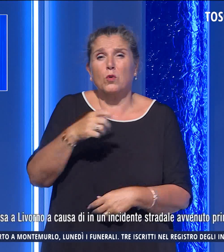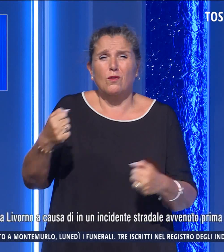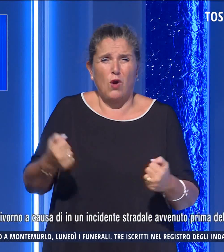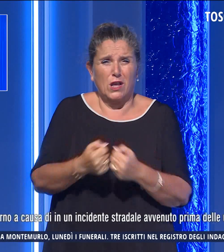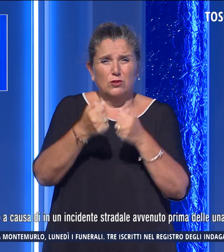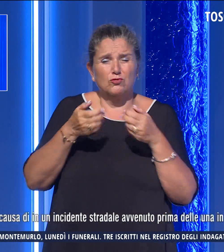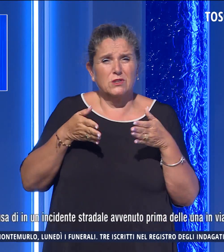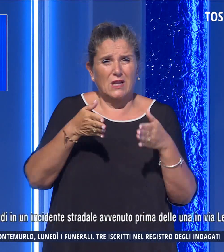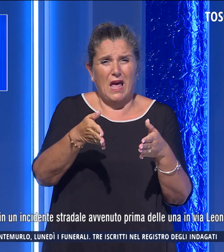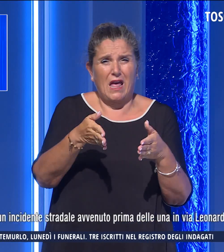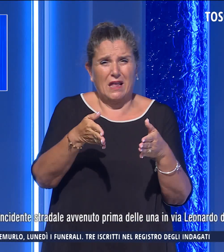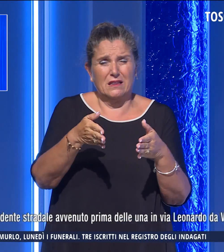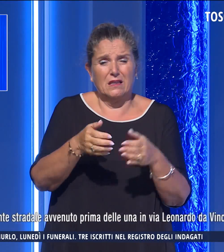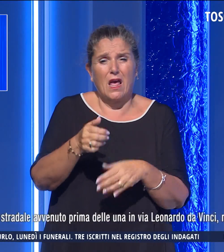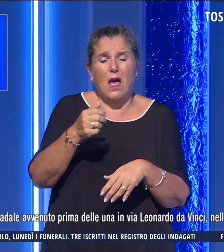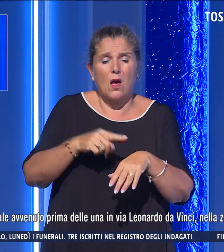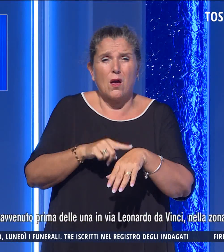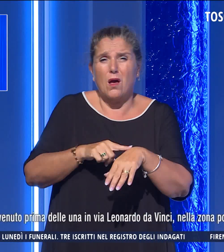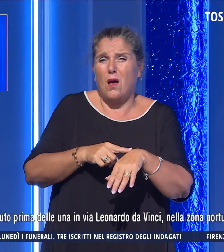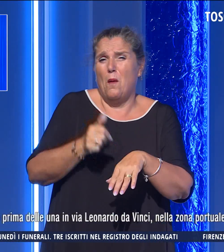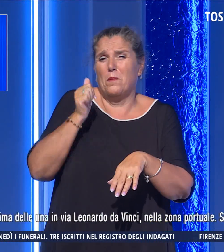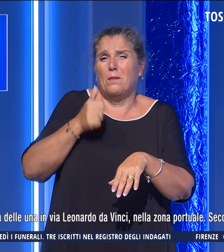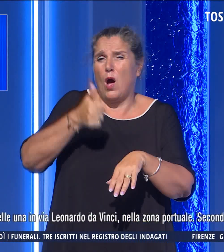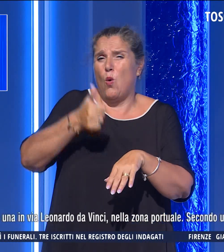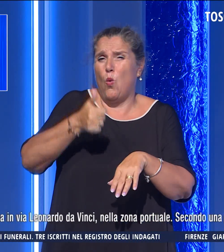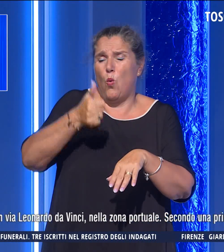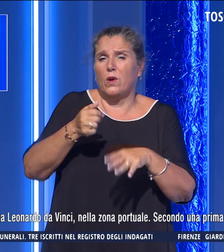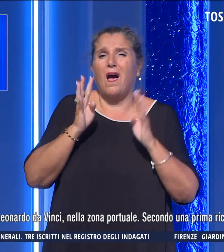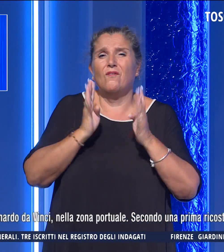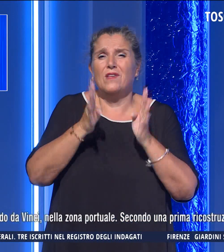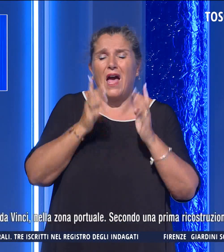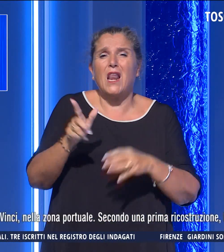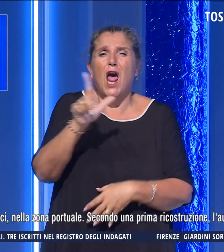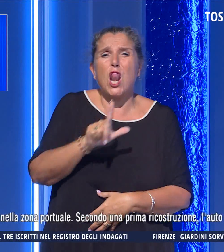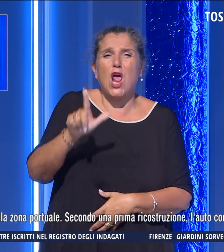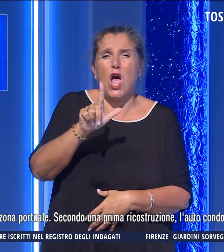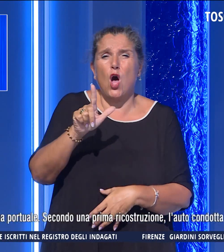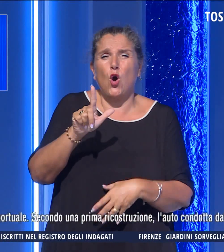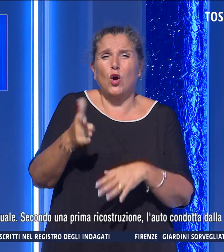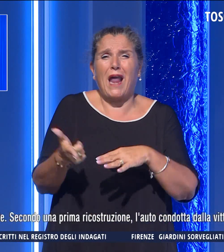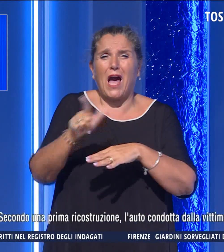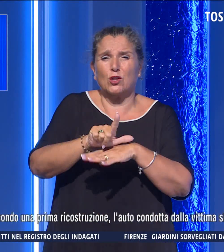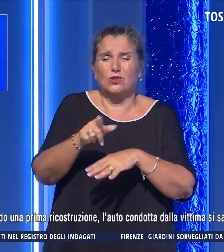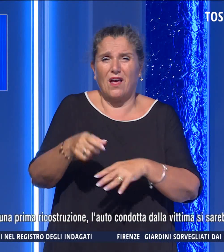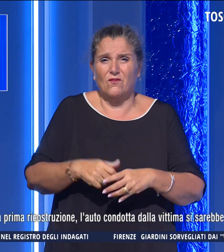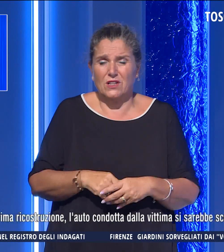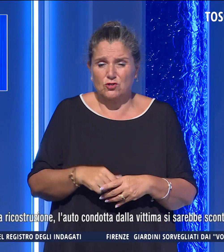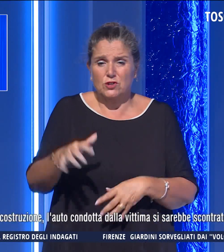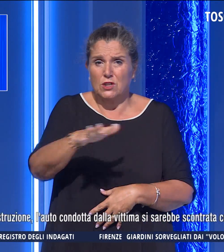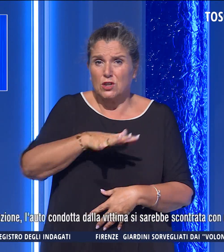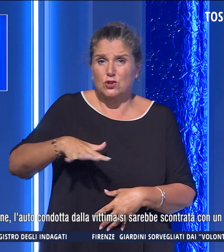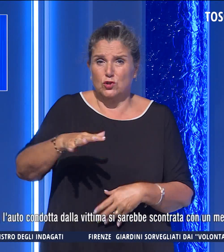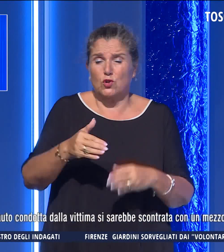avvenuto poco prima del luna in Viale Leonardo da Vinci nella zona del porto.